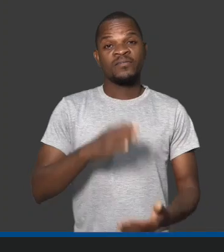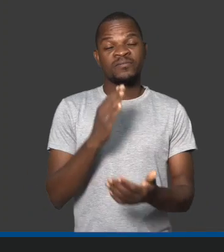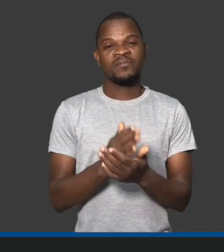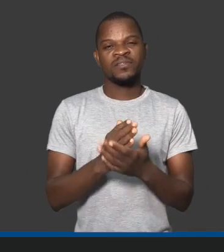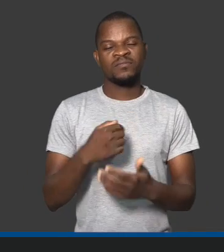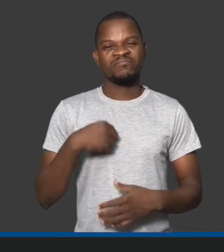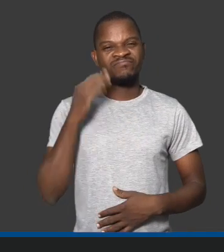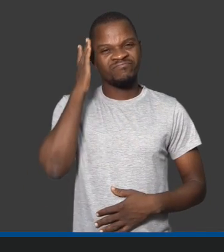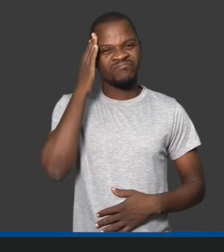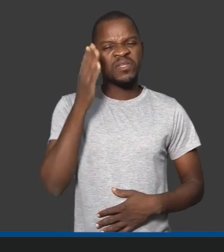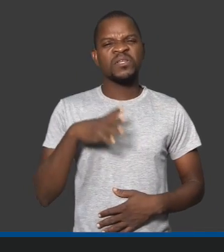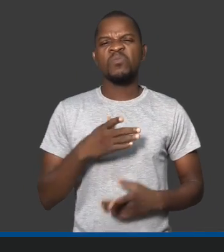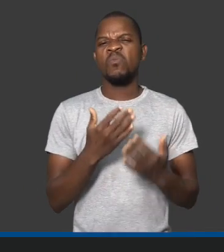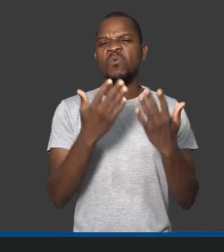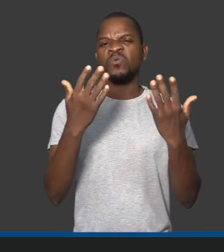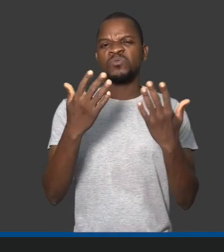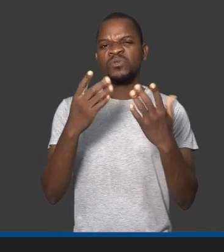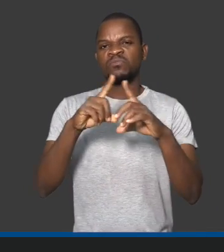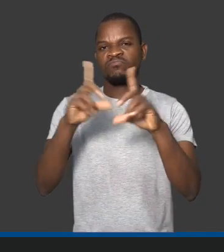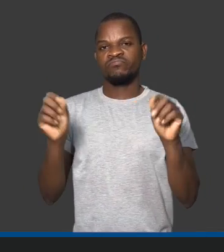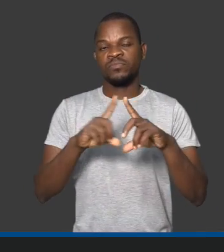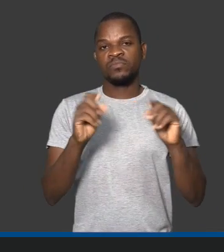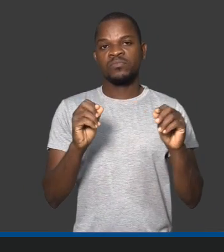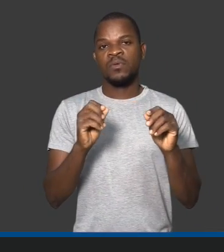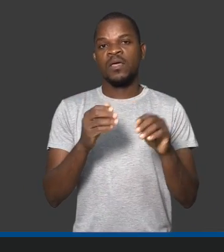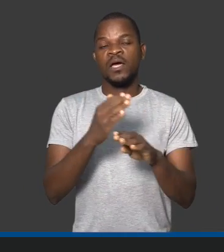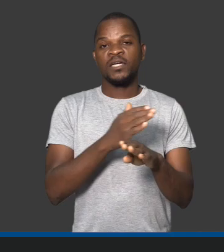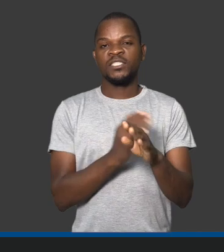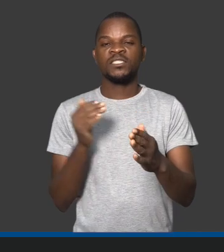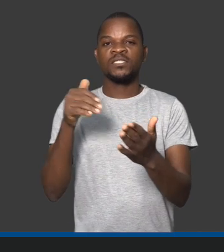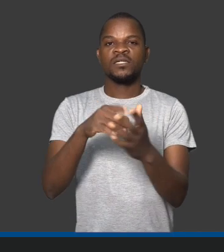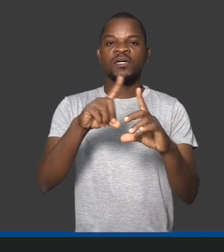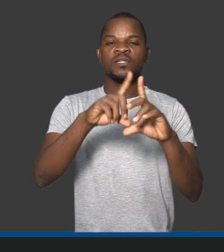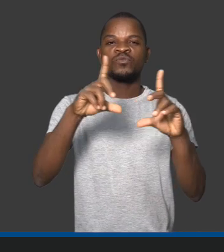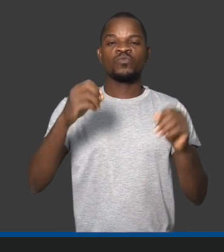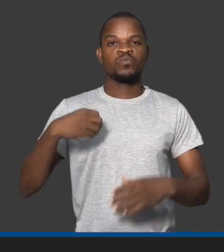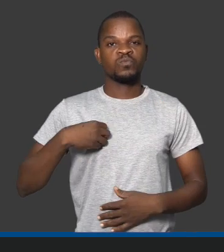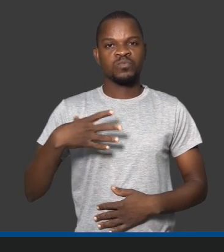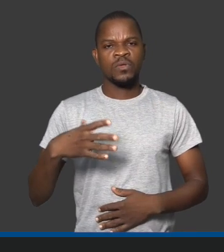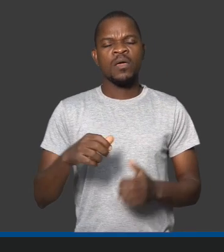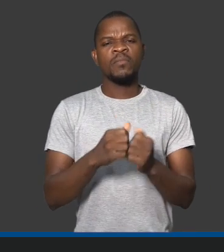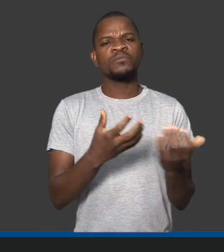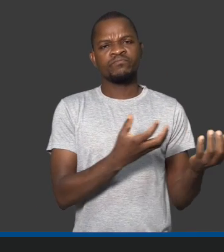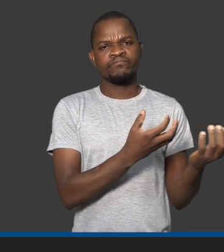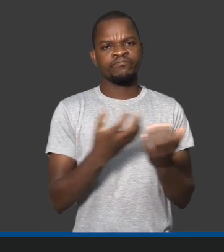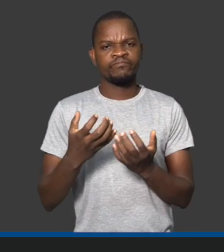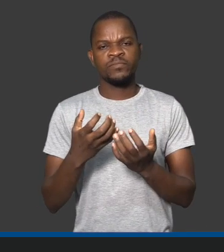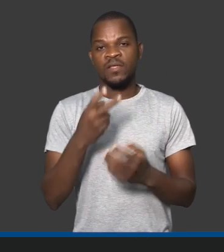Eu realmente acho que nós temos um caminho longe para ir antes de chegarmos a finalidade. Mas nós precisamos,